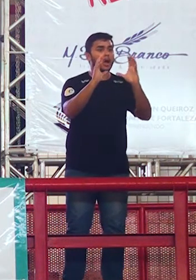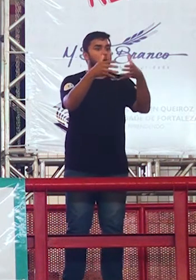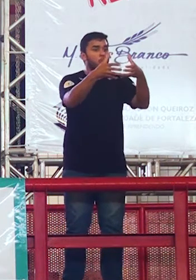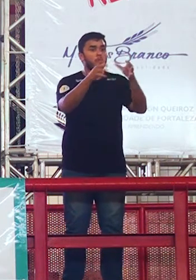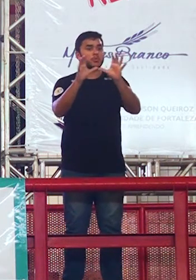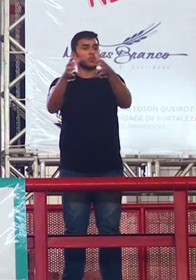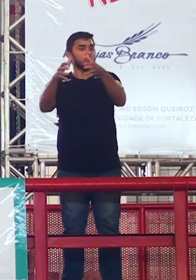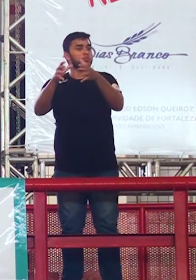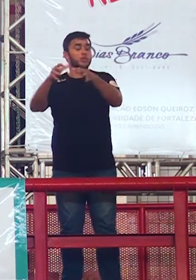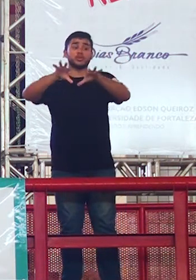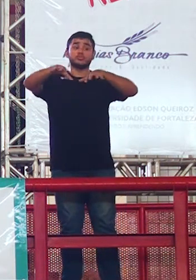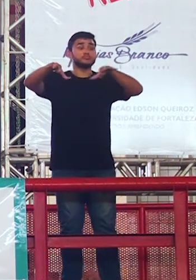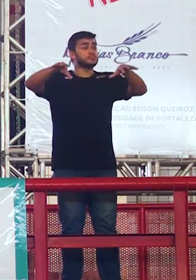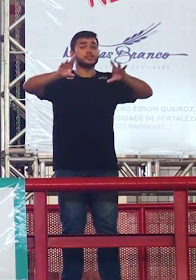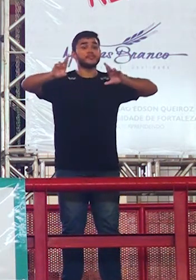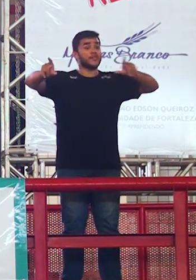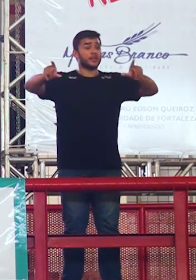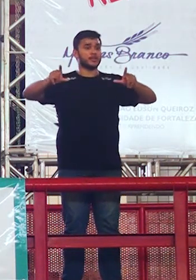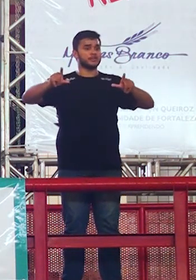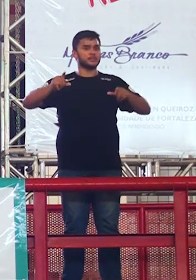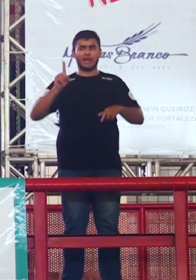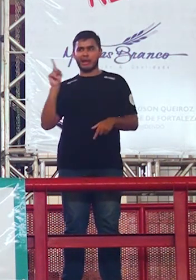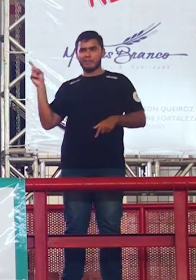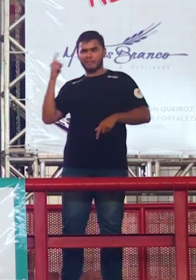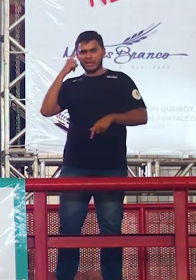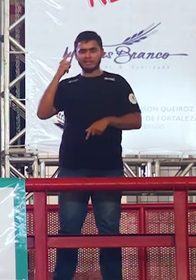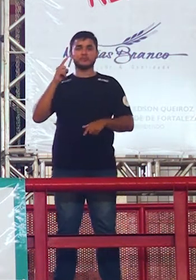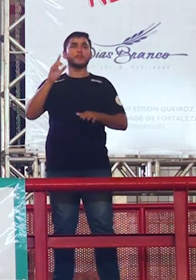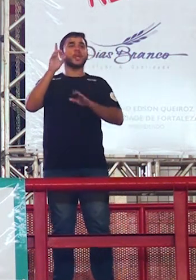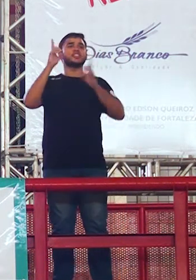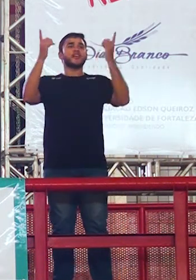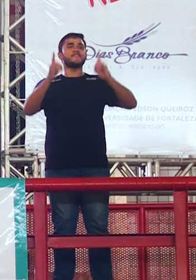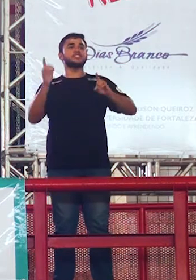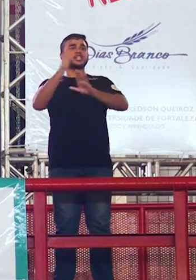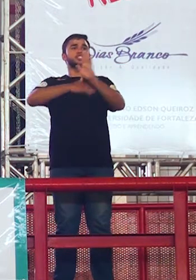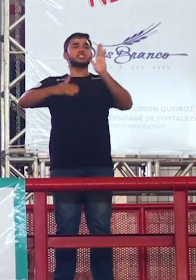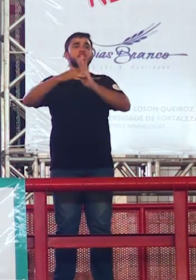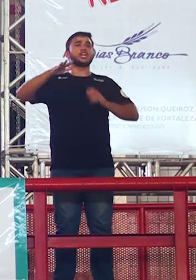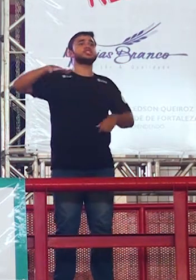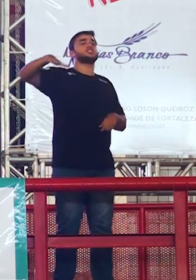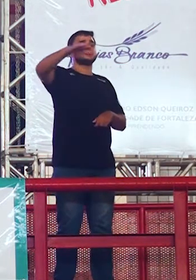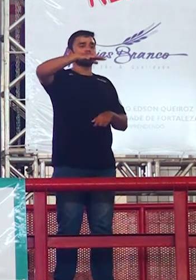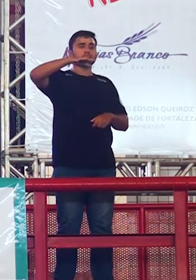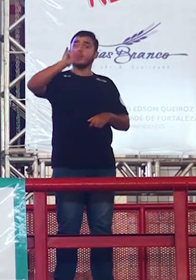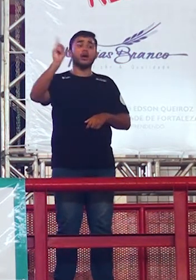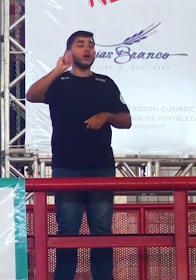prova do ENEM foi o que específica é zero agora